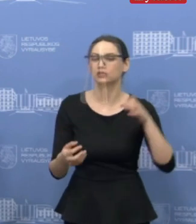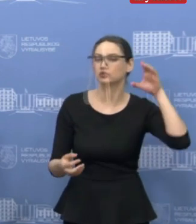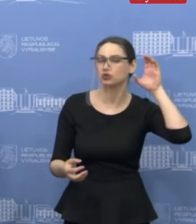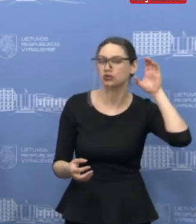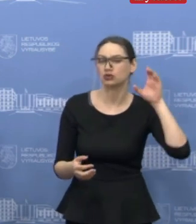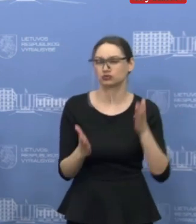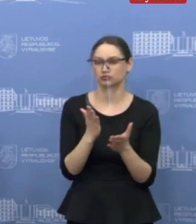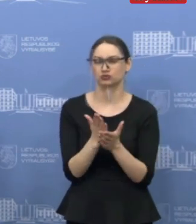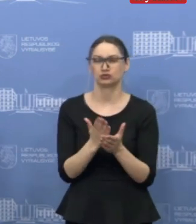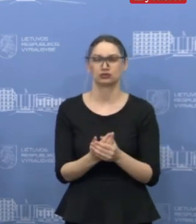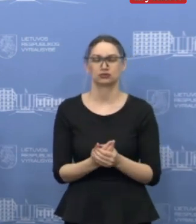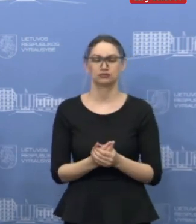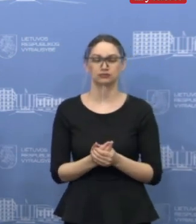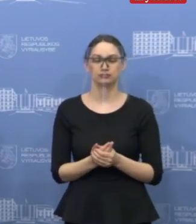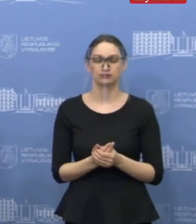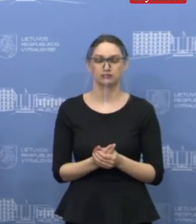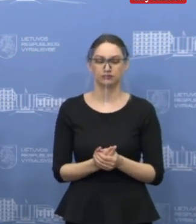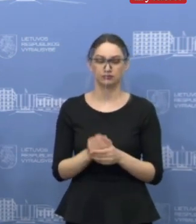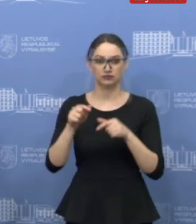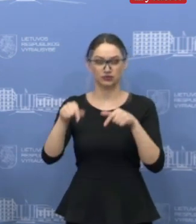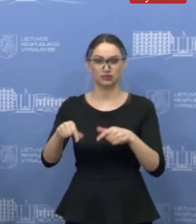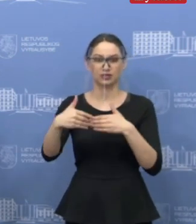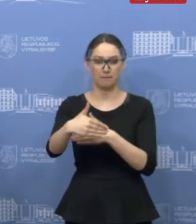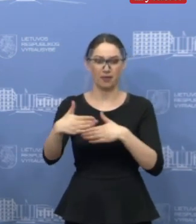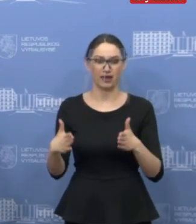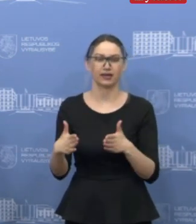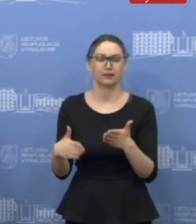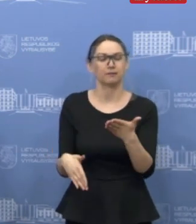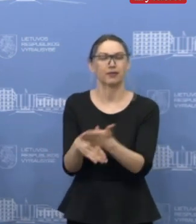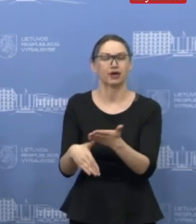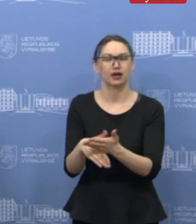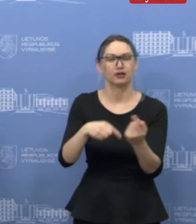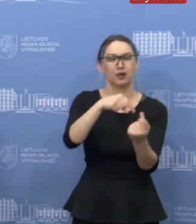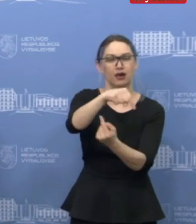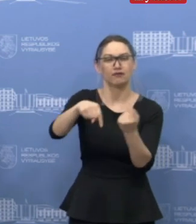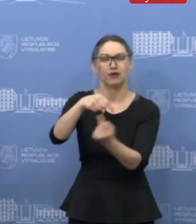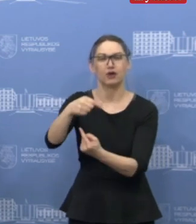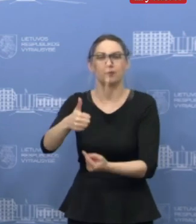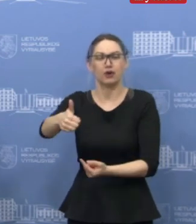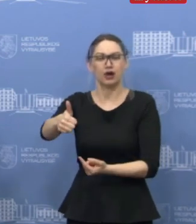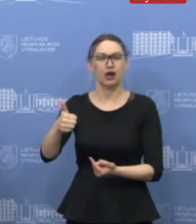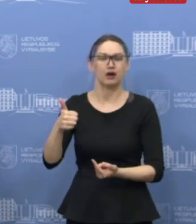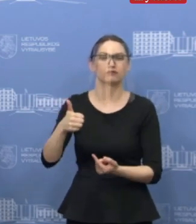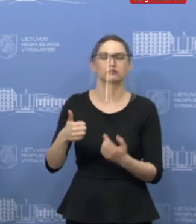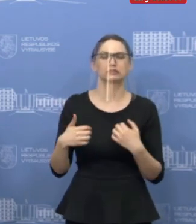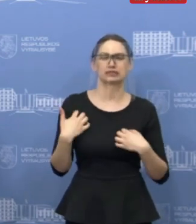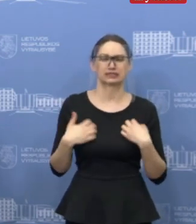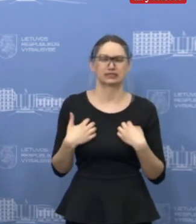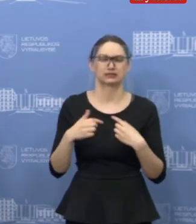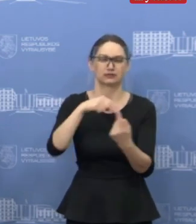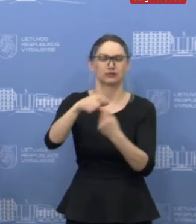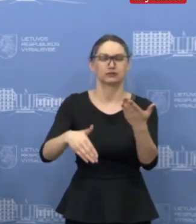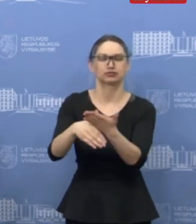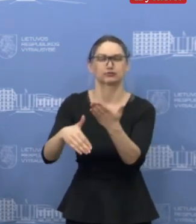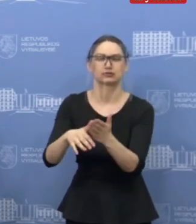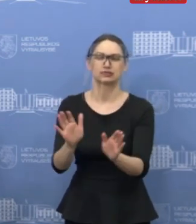kitomis priemonimis. Tai kaip ir minėta šis paketas būtent ir skirtas tam, kad kaip įmanoma greičiau padėti